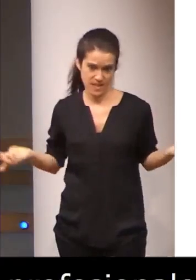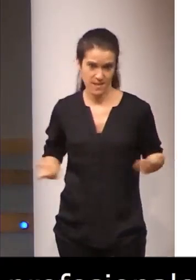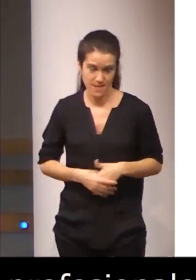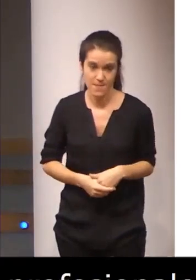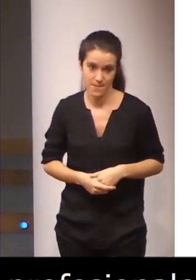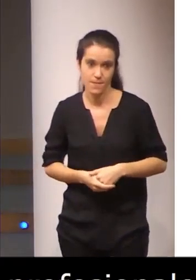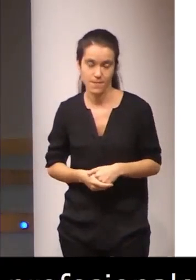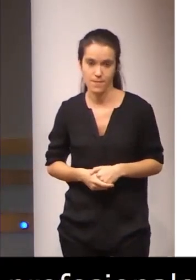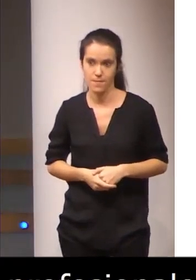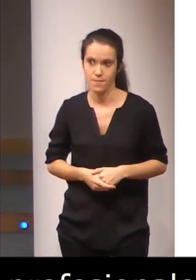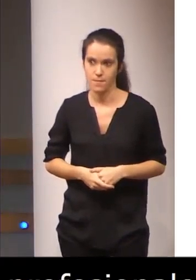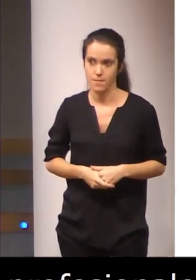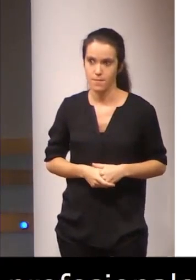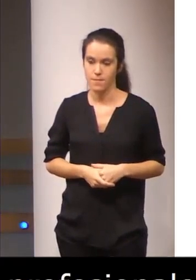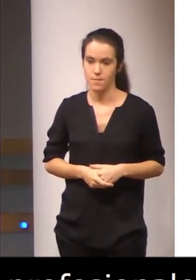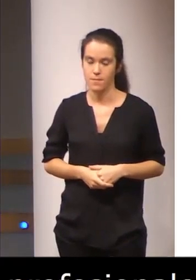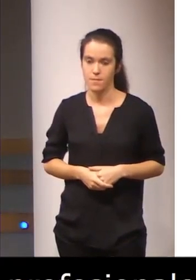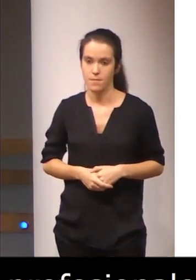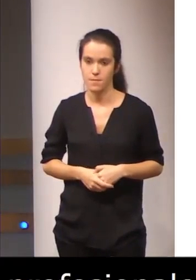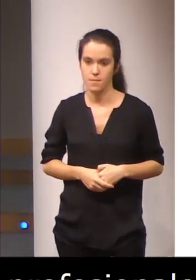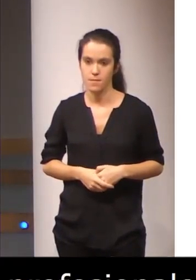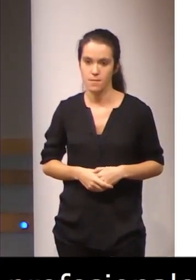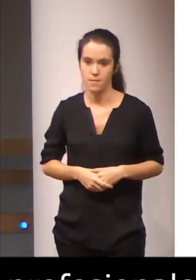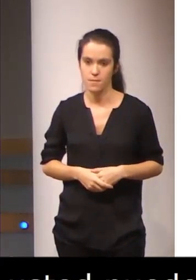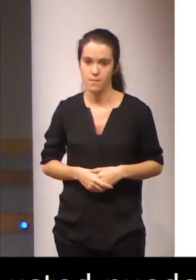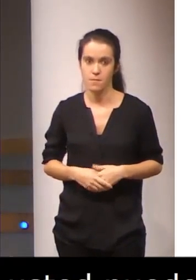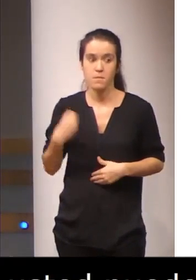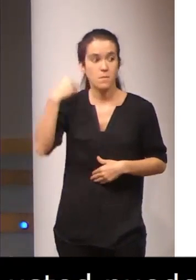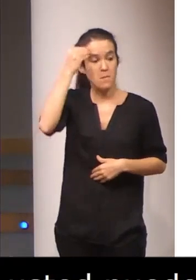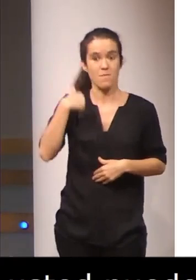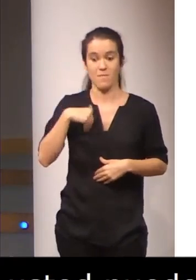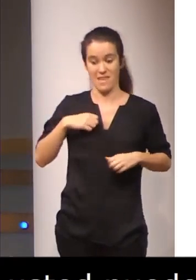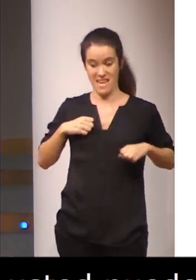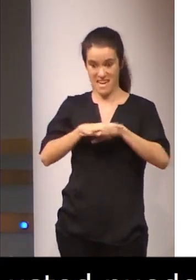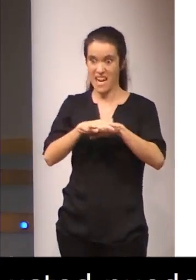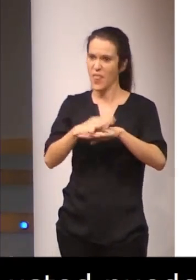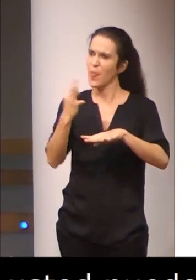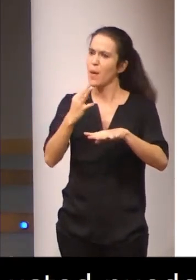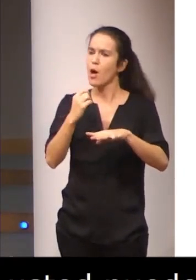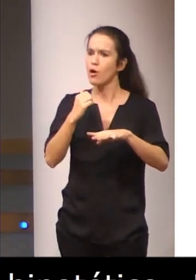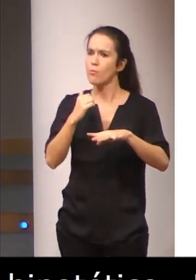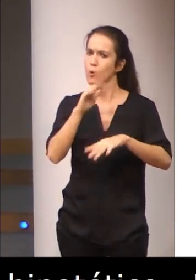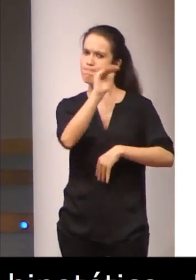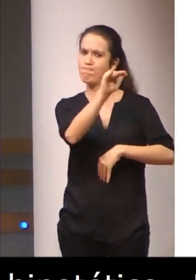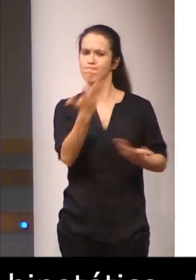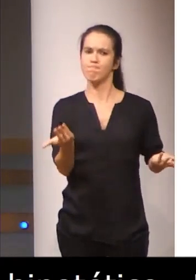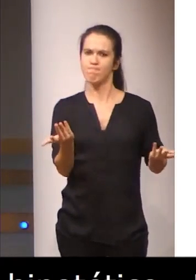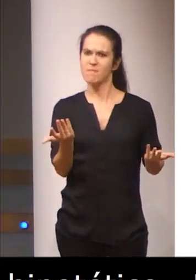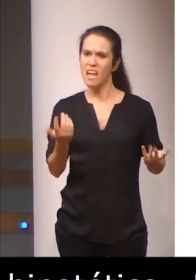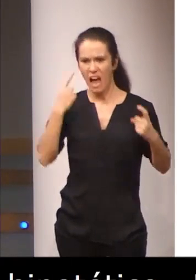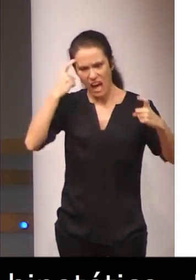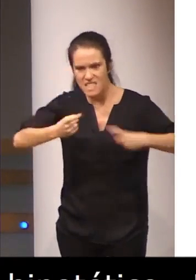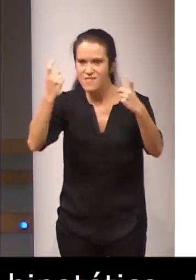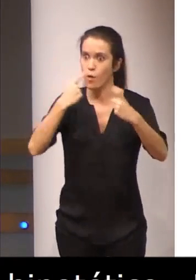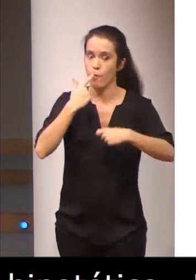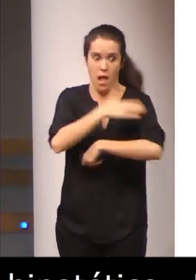Evidentemente, entiendo que la red debe de exigir un esfuerzo a las Administraciones para que tome conciencia de la implantación de este grado,